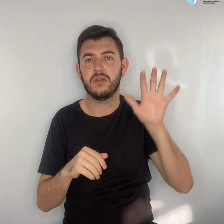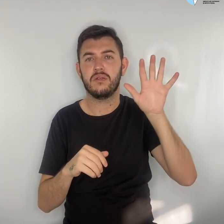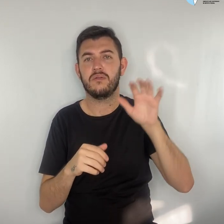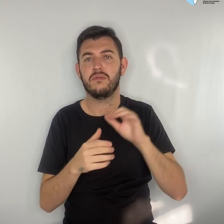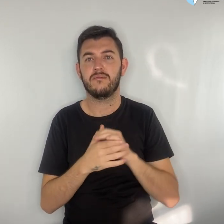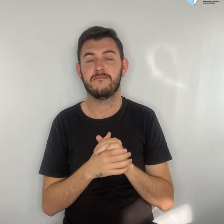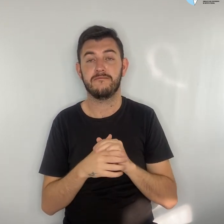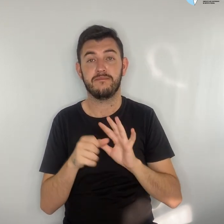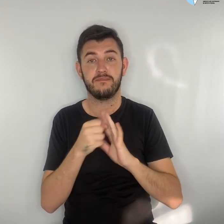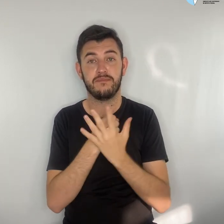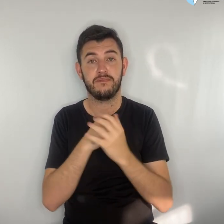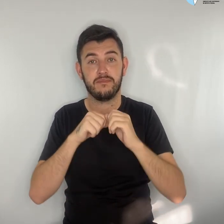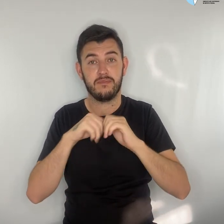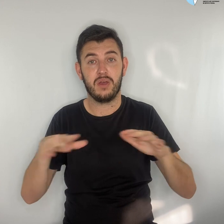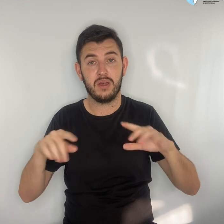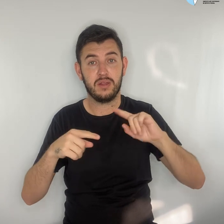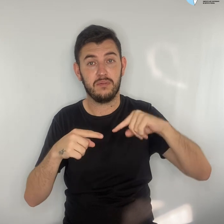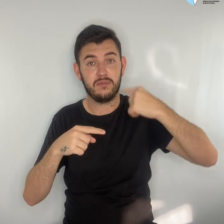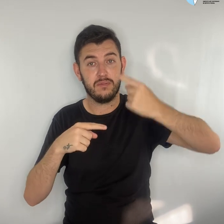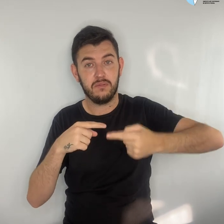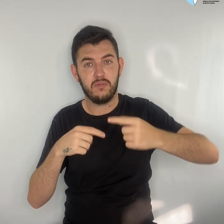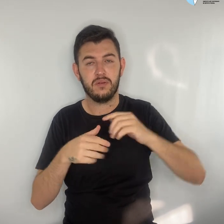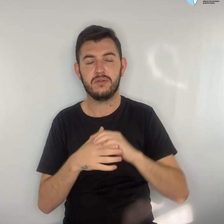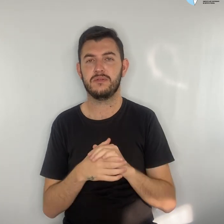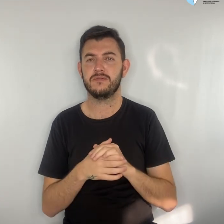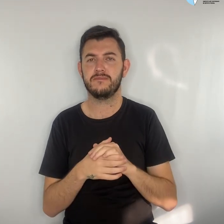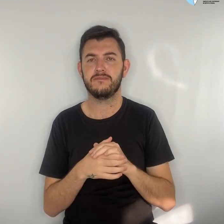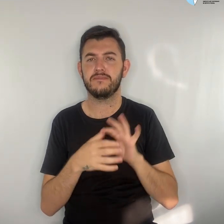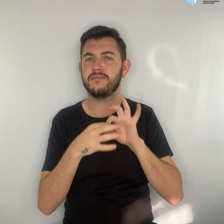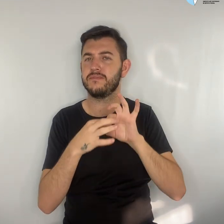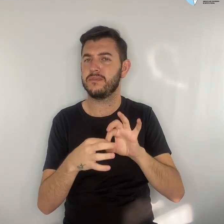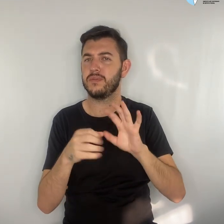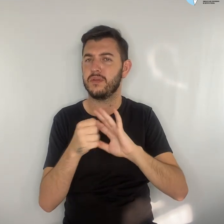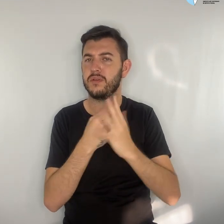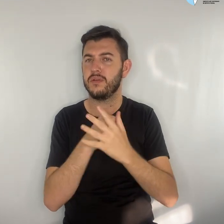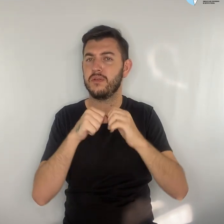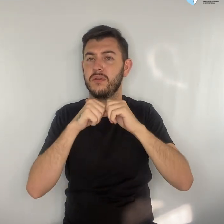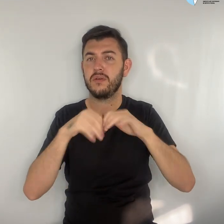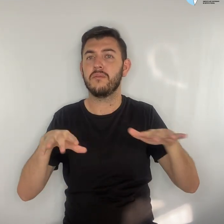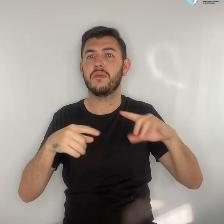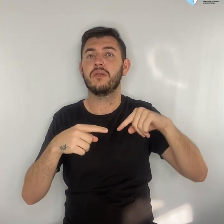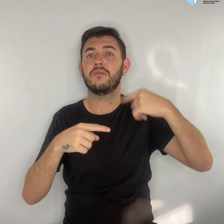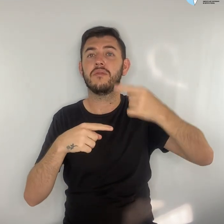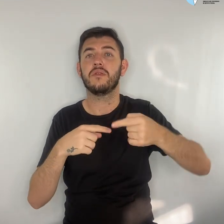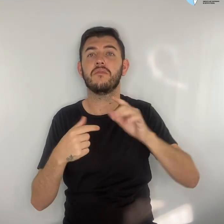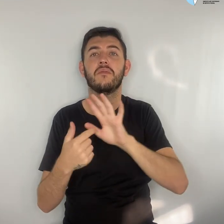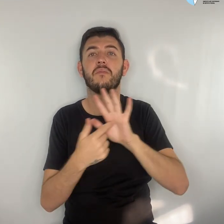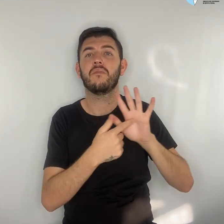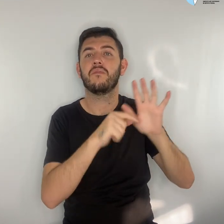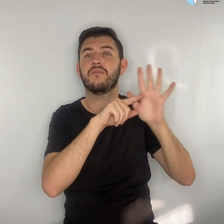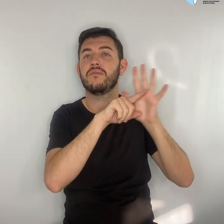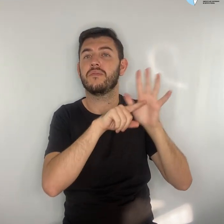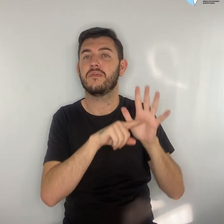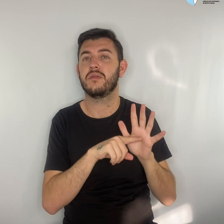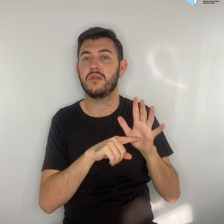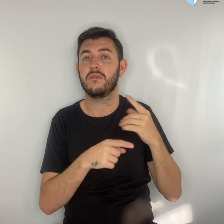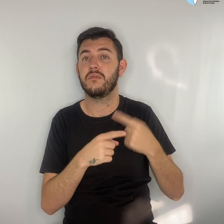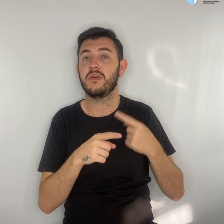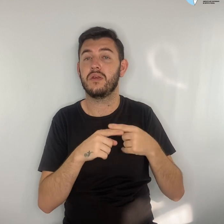O cenário pós-pandemia também é abordado na pesquisa, já que a comunidade escolar